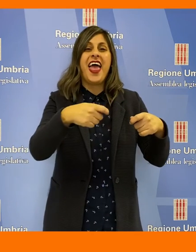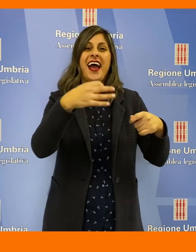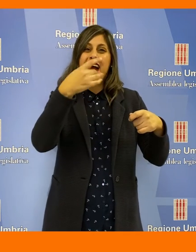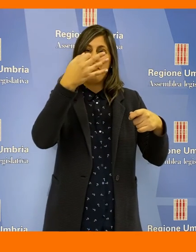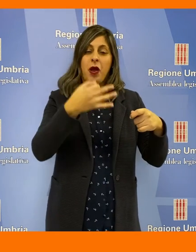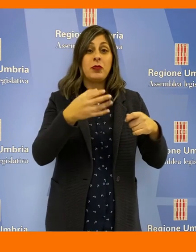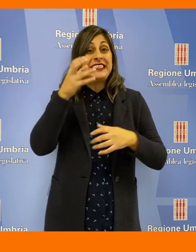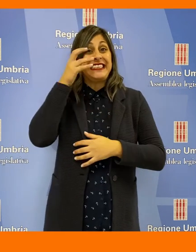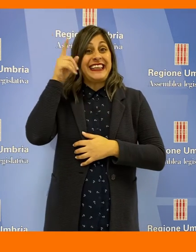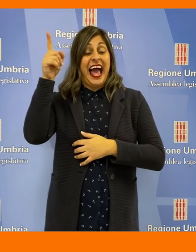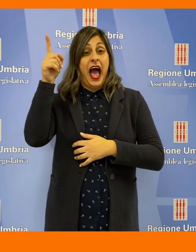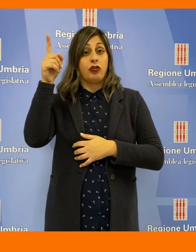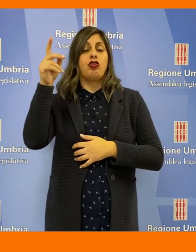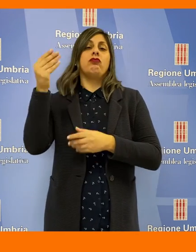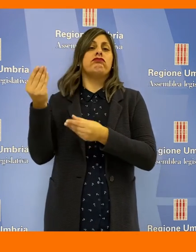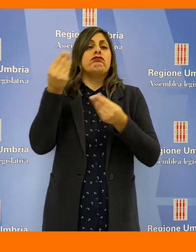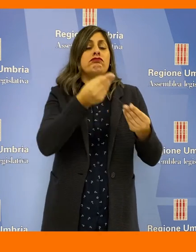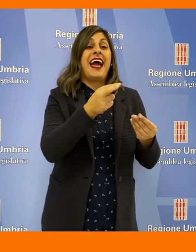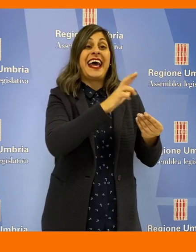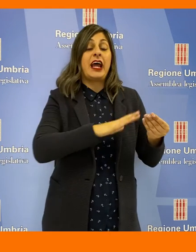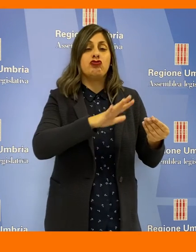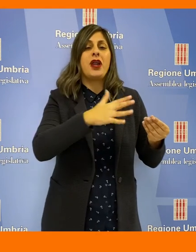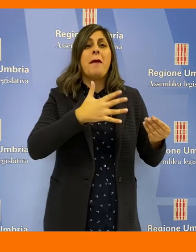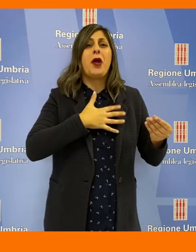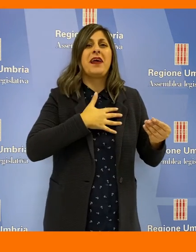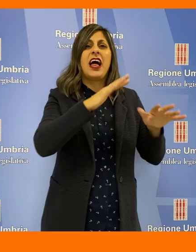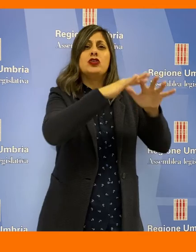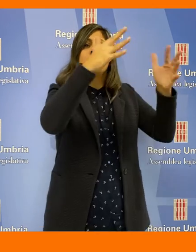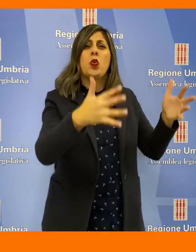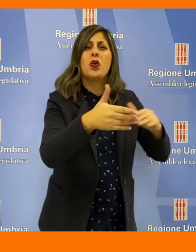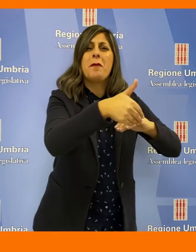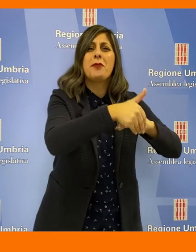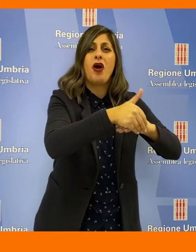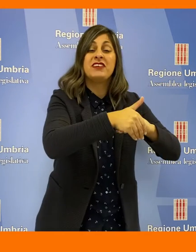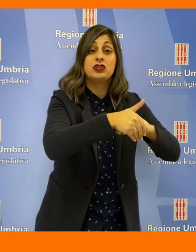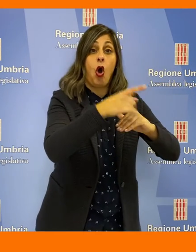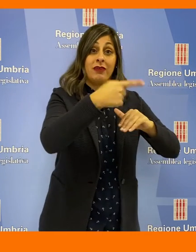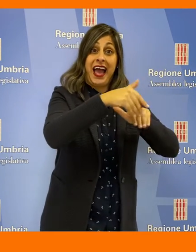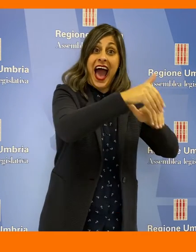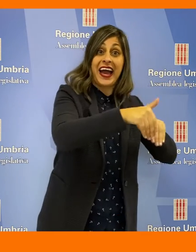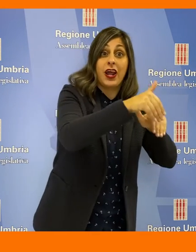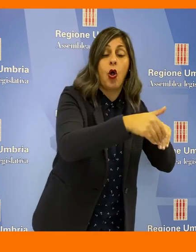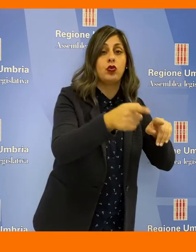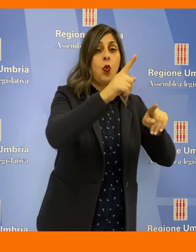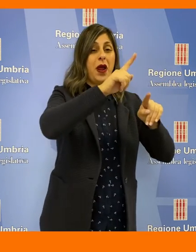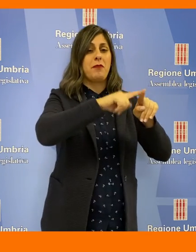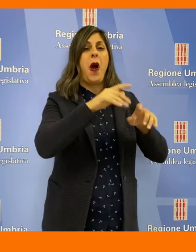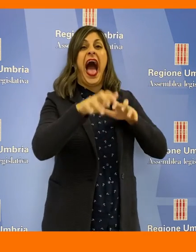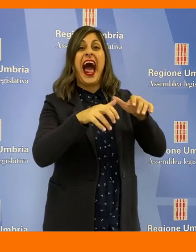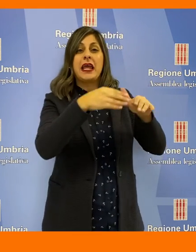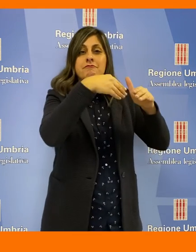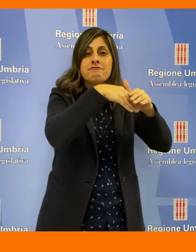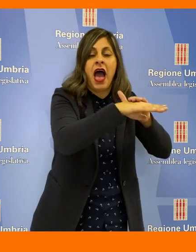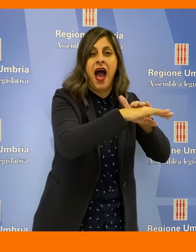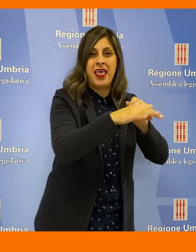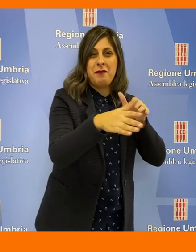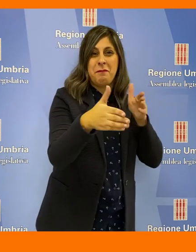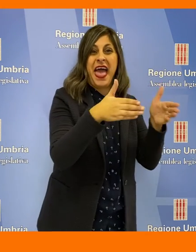leghista sul trasferimento dallo Stato alla Regione, della proprietà delle strutture provvisorie per l'agricoltura e il ricovero degli